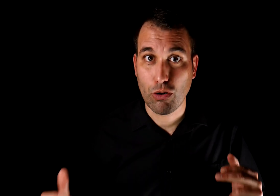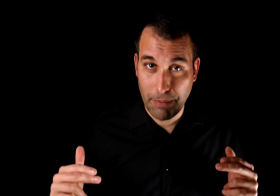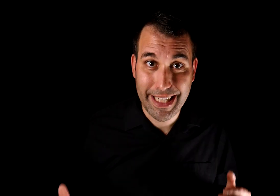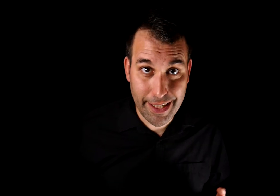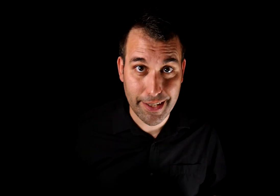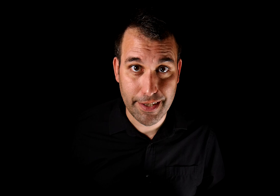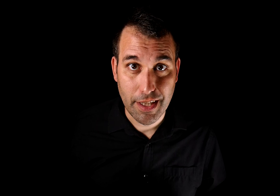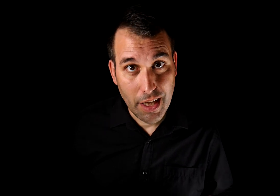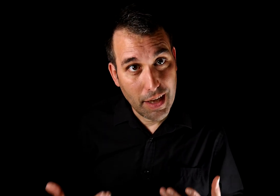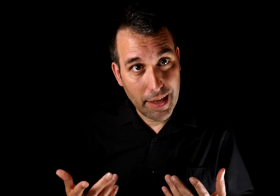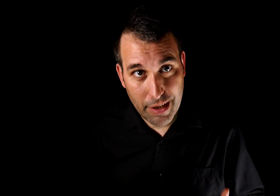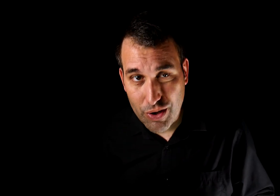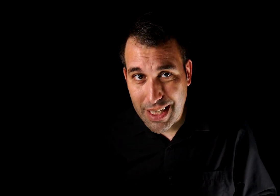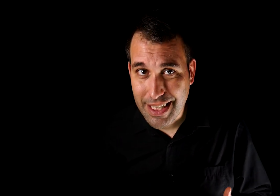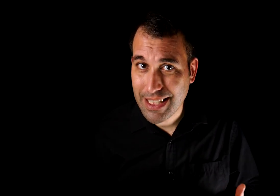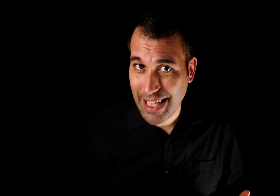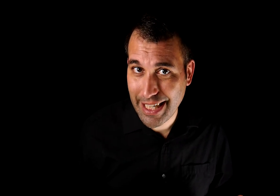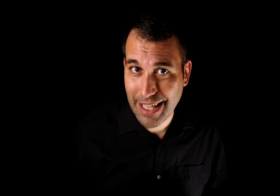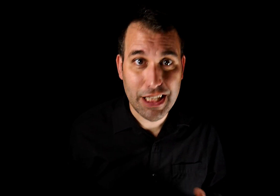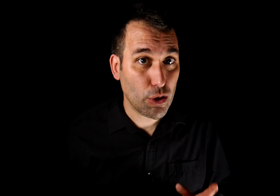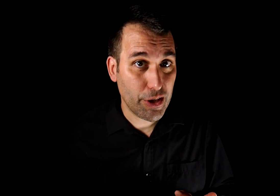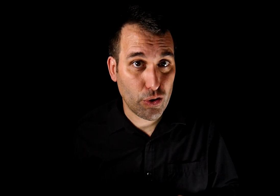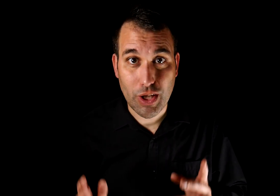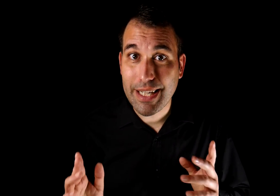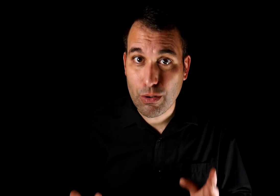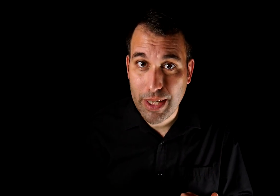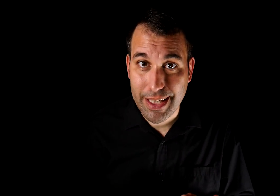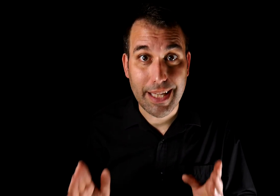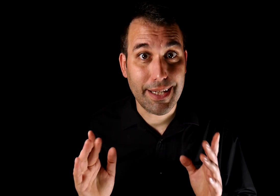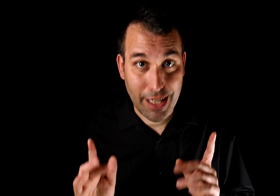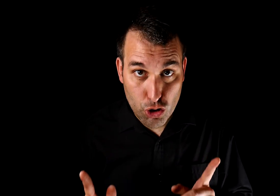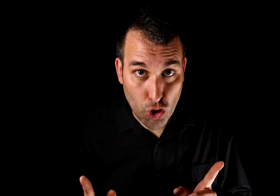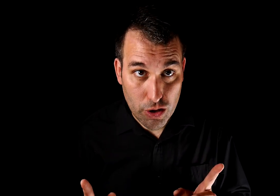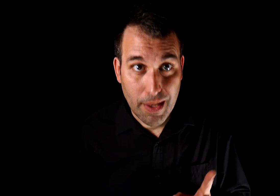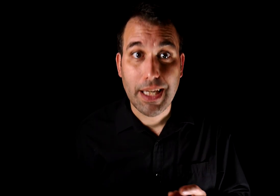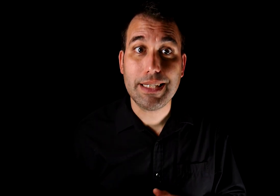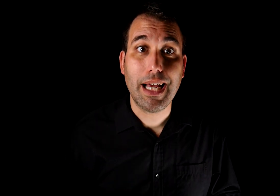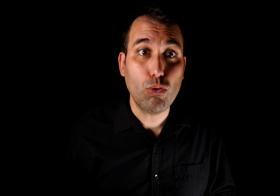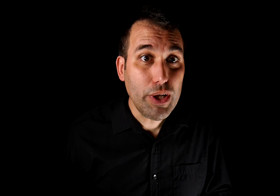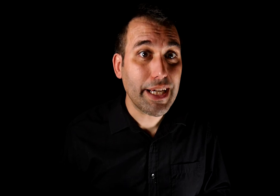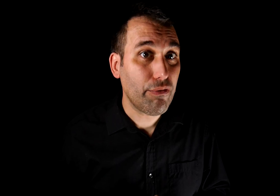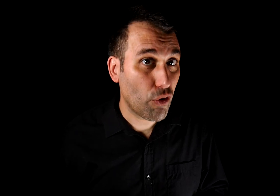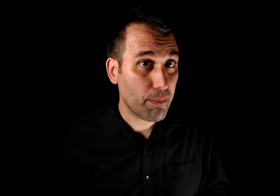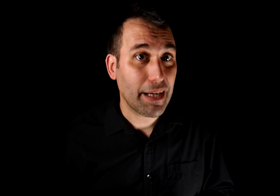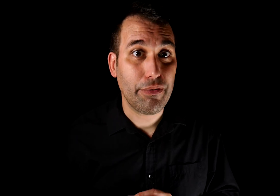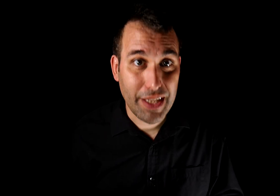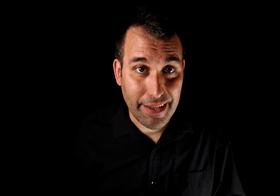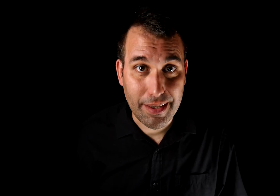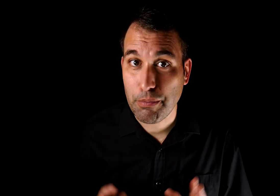como para engañarte reconocer las señales de alerta y sobre todo darte cuenta de que lo son es la única forma eficaz de